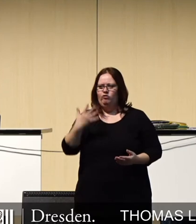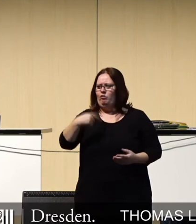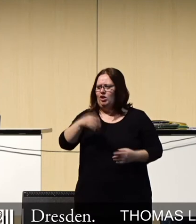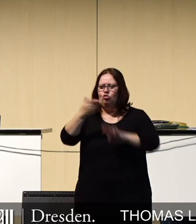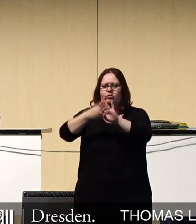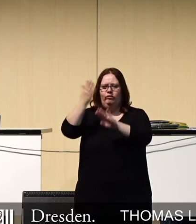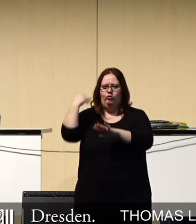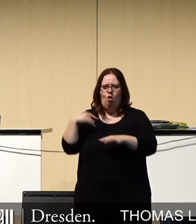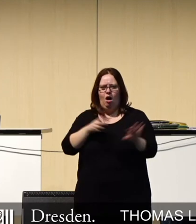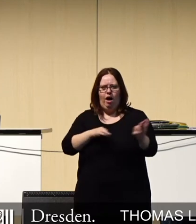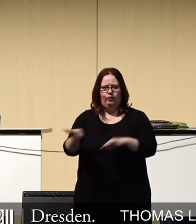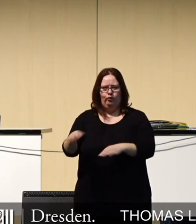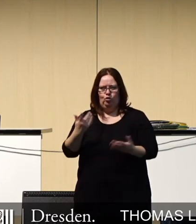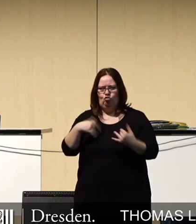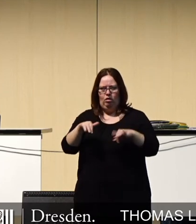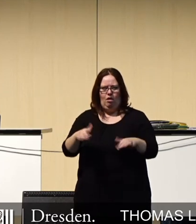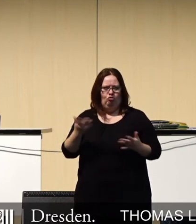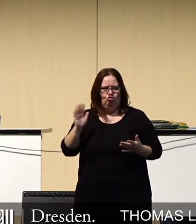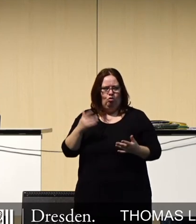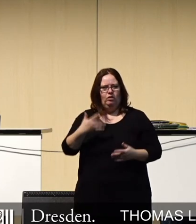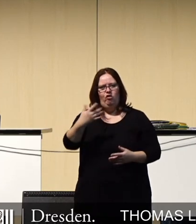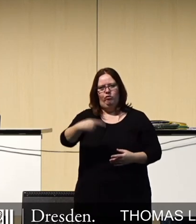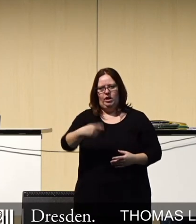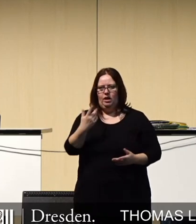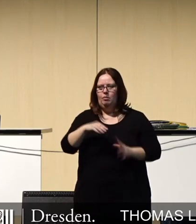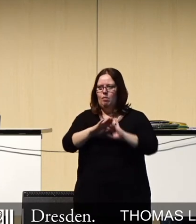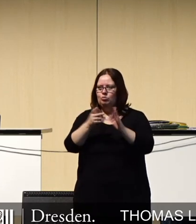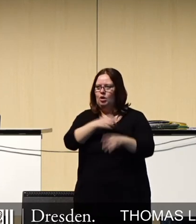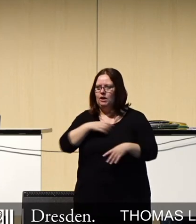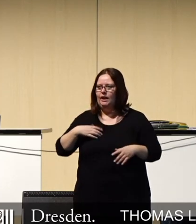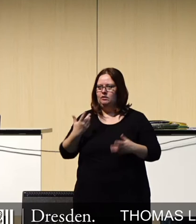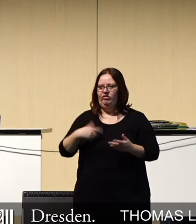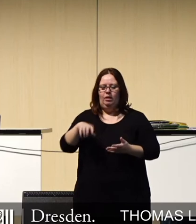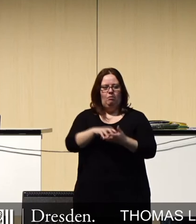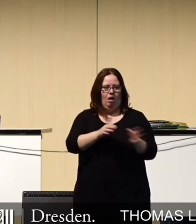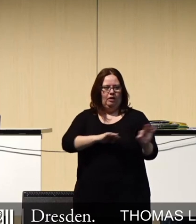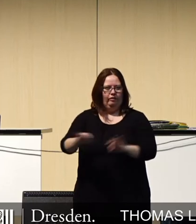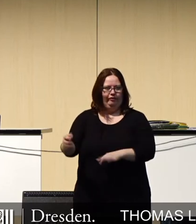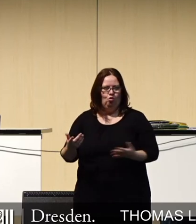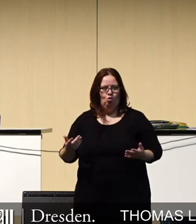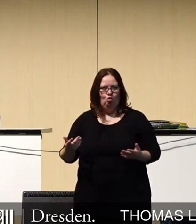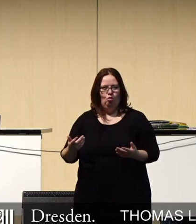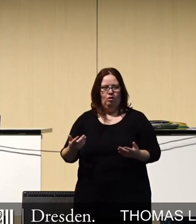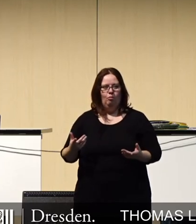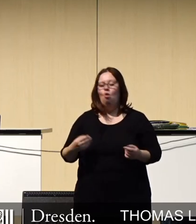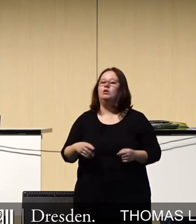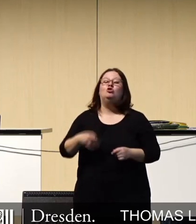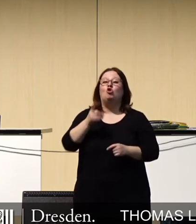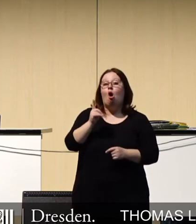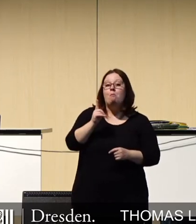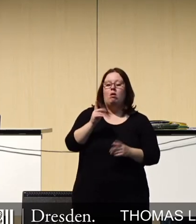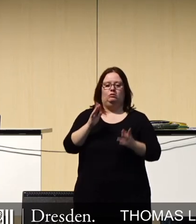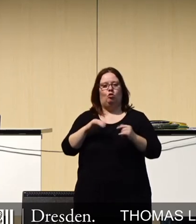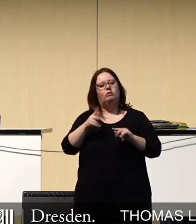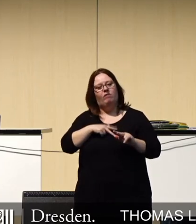lange vor seiner Markteinführung in Dresden präsent gewesen. 5G wurde maßgeblich in Dresden zur Marktreife gebracht. Statt dem Ob überhaupt sollten wir uns